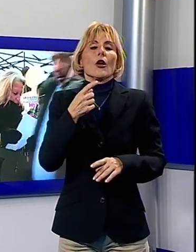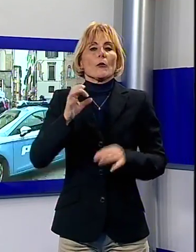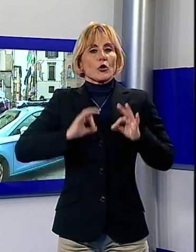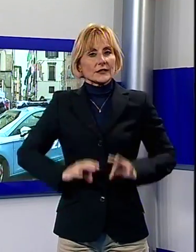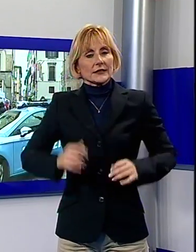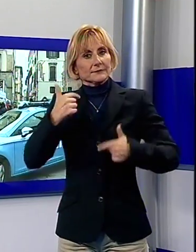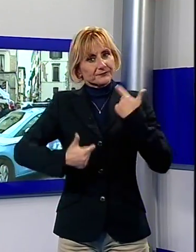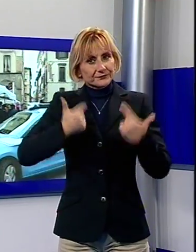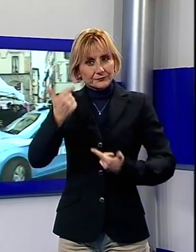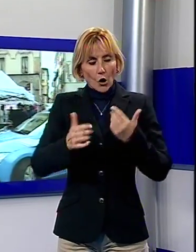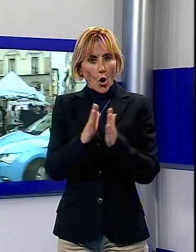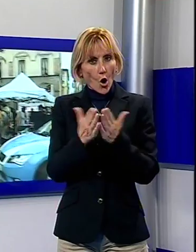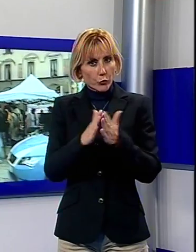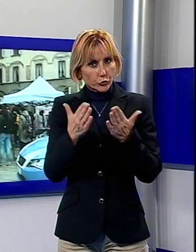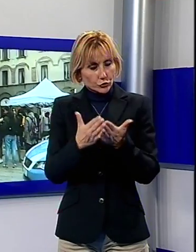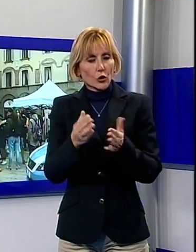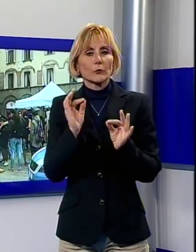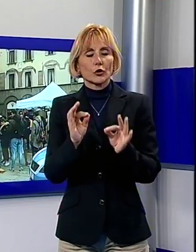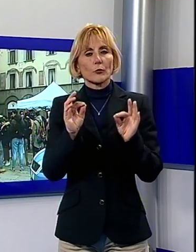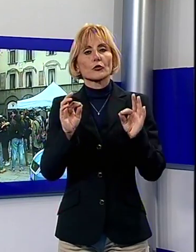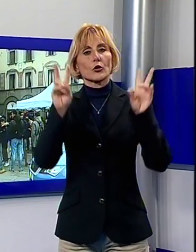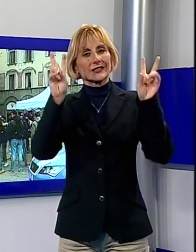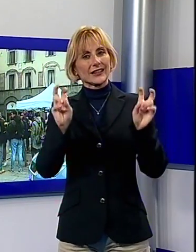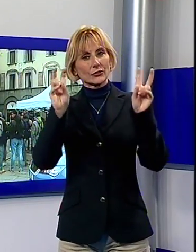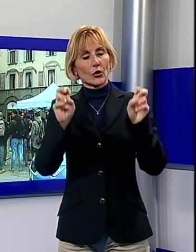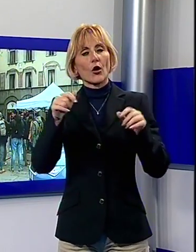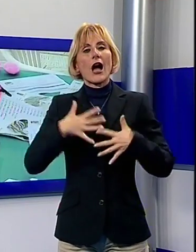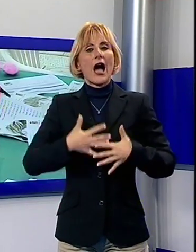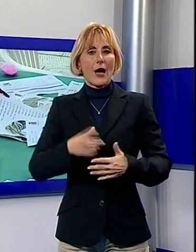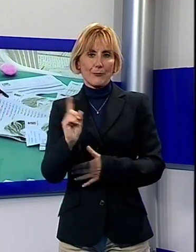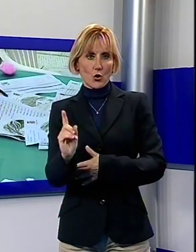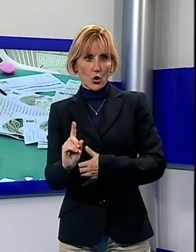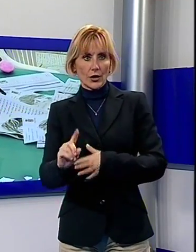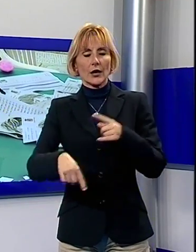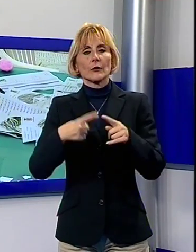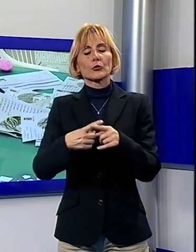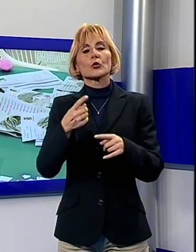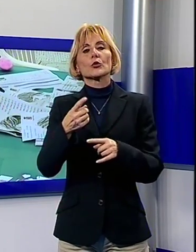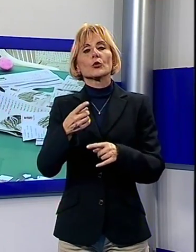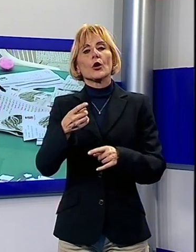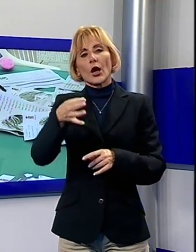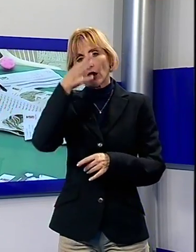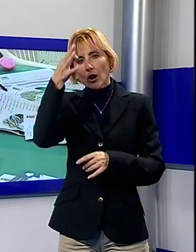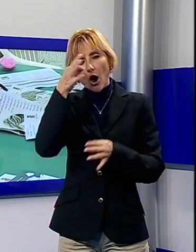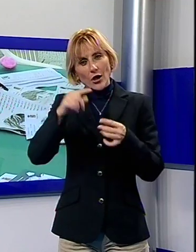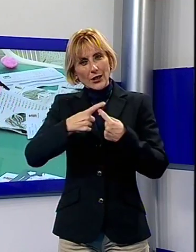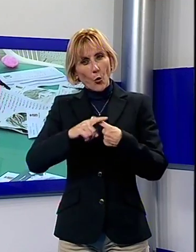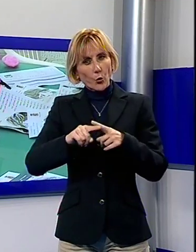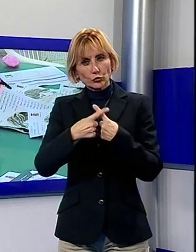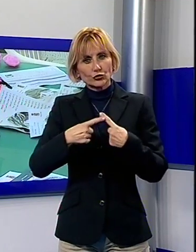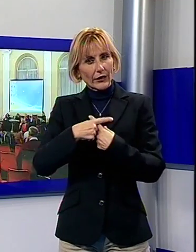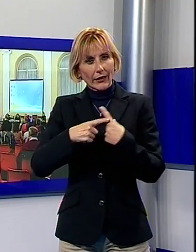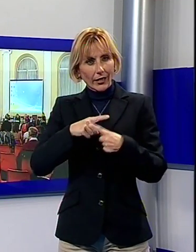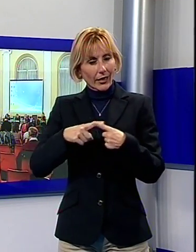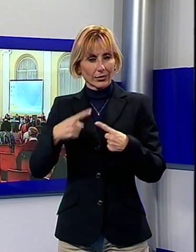opuscoli, tra cui quello della Polizia dal titolo Questo non è amore e le rose all'uncinetto del codice rosa richieste anche da